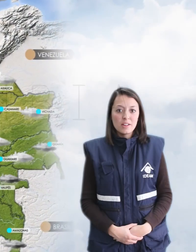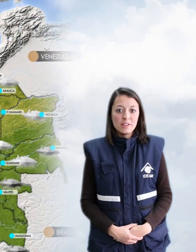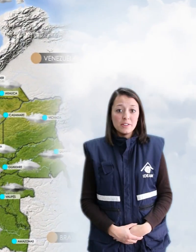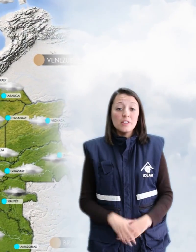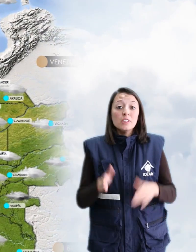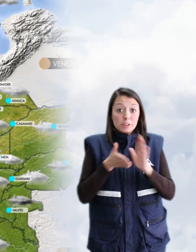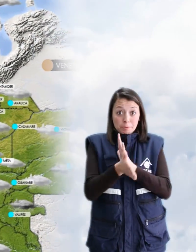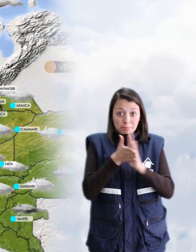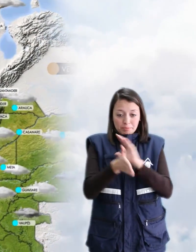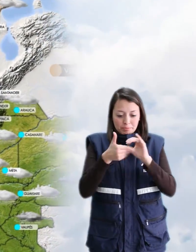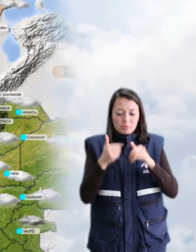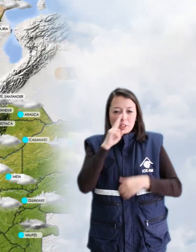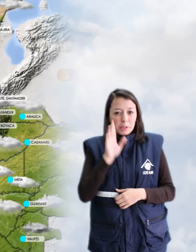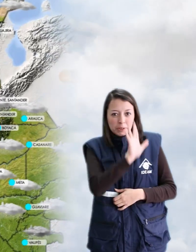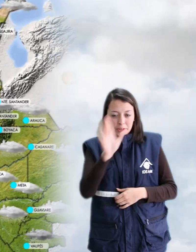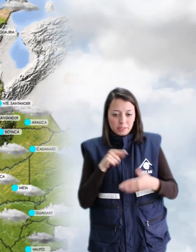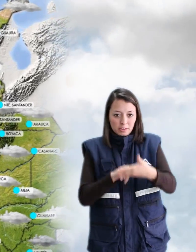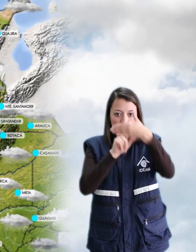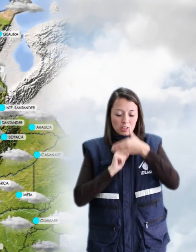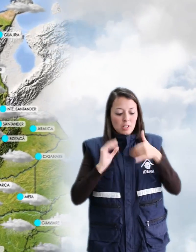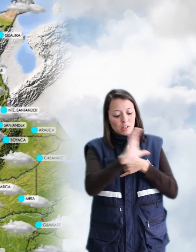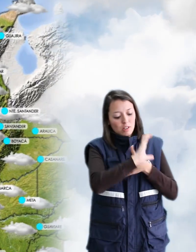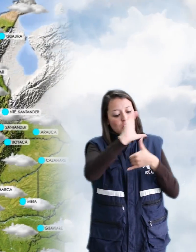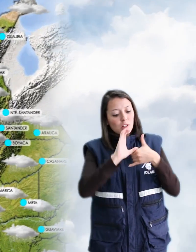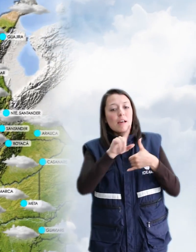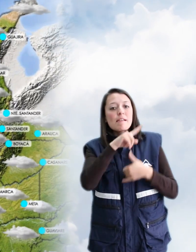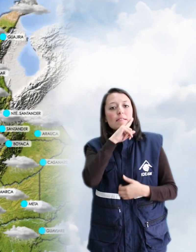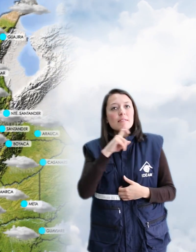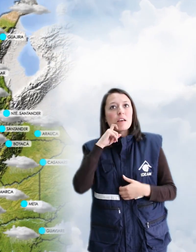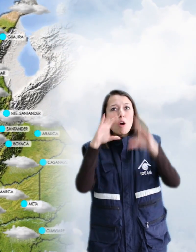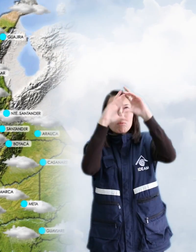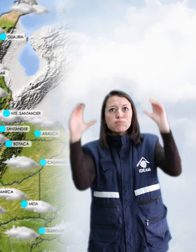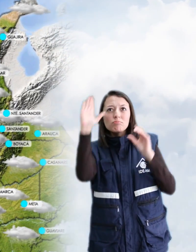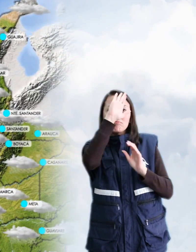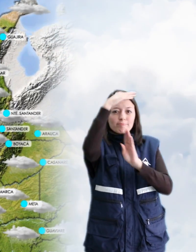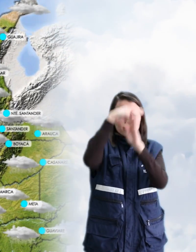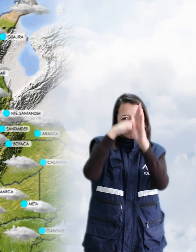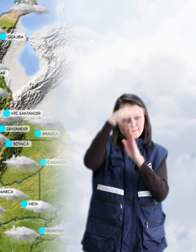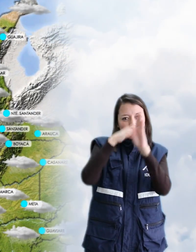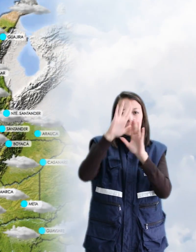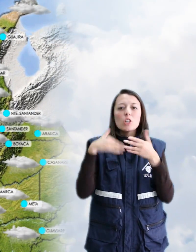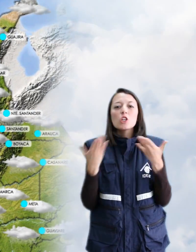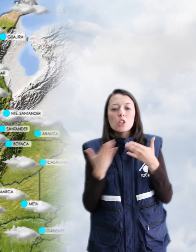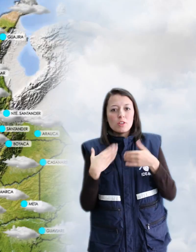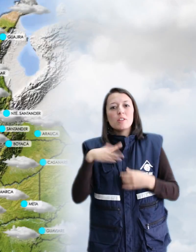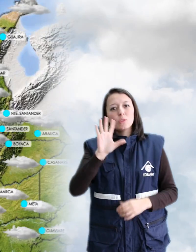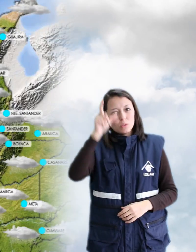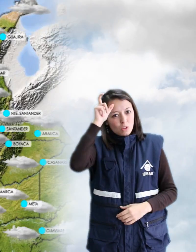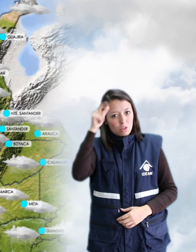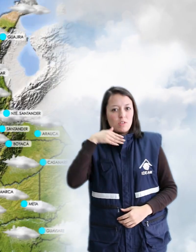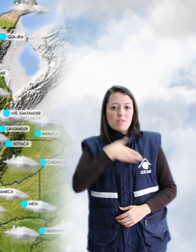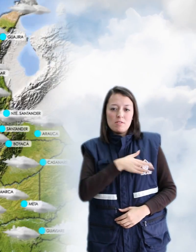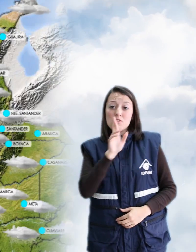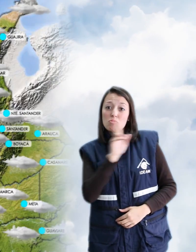El pronóstico a nivel nacional nos indica que la región caribe tendrá tiempo seco con cielo parcialmente cubierto, salvo en sectores de Córdoba y sur de